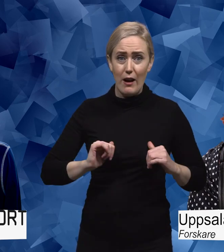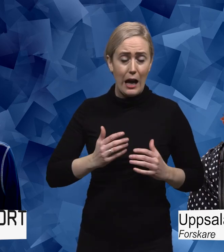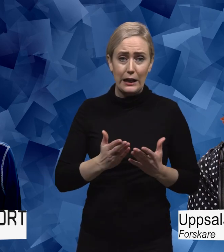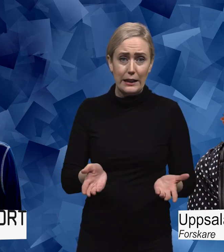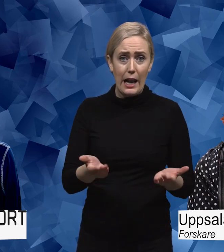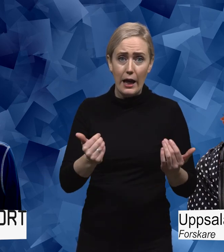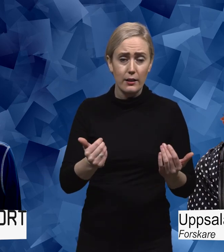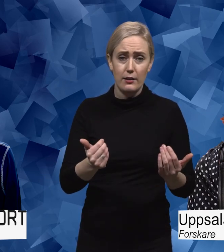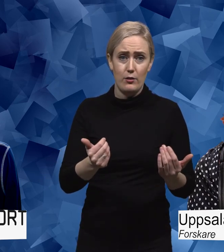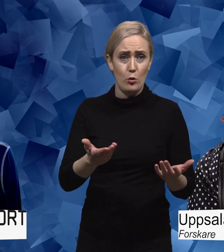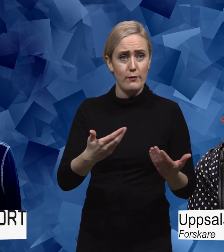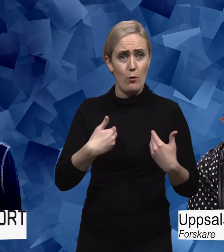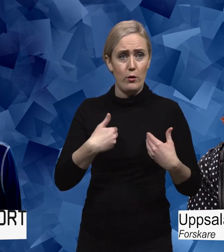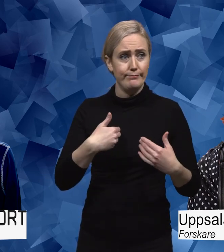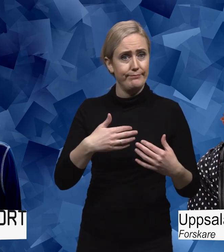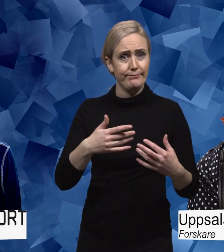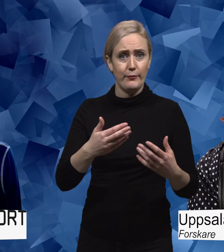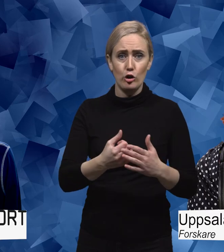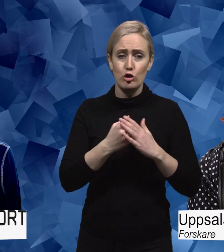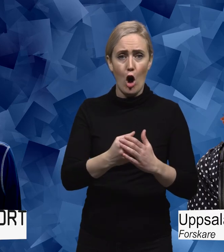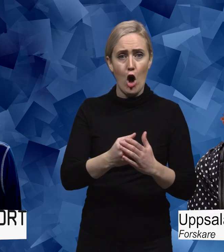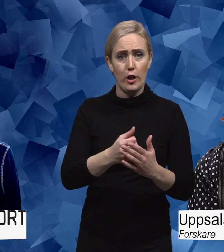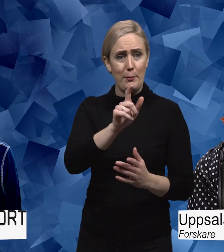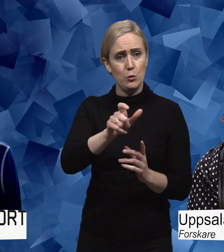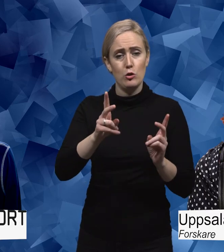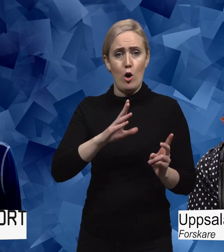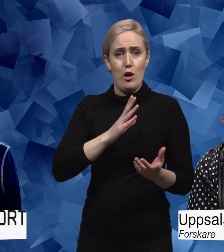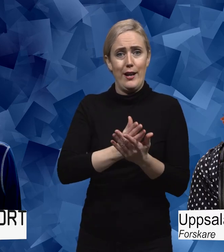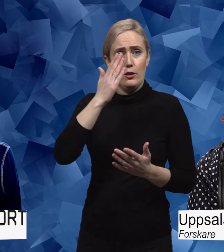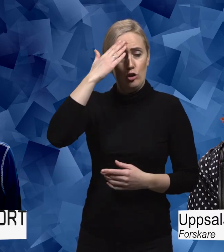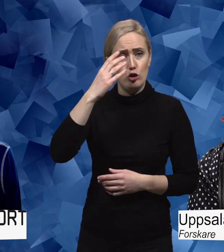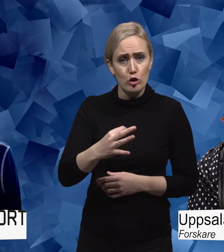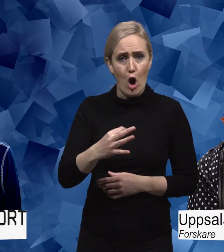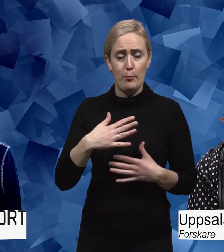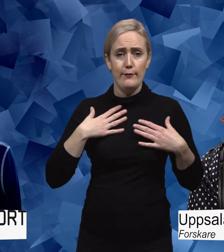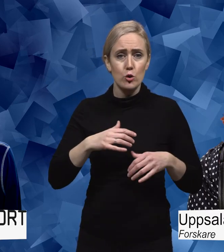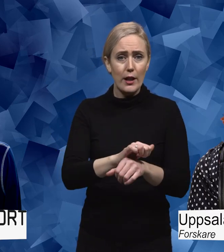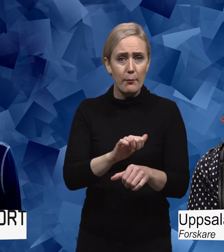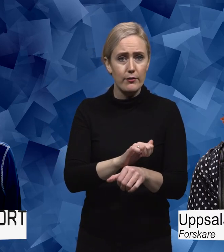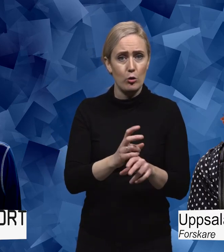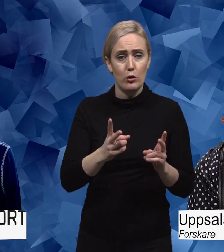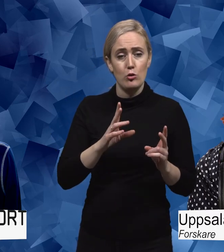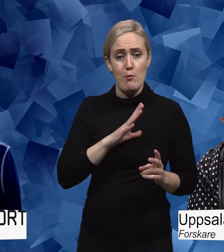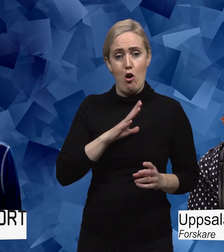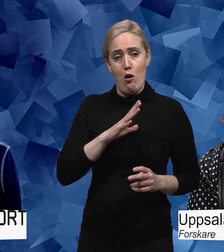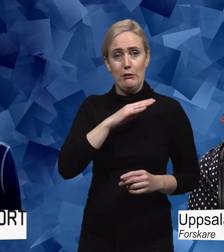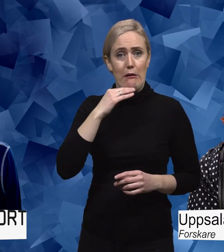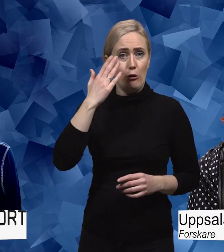lätt att hitta kunniga personer i Sverige. Fysioterapeuter som kan tillräckligt mycket om Parkinson. Tyvärr. Så att ja,